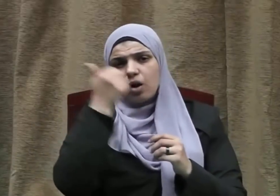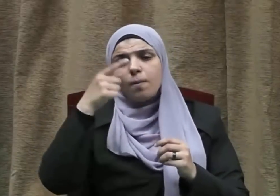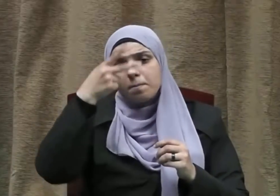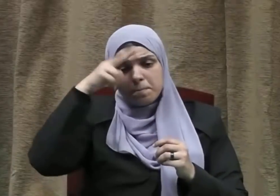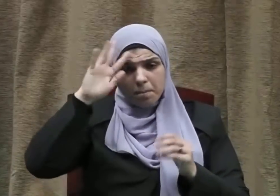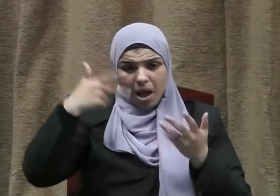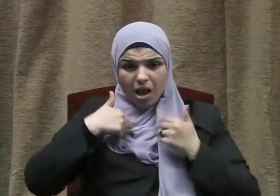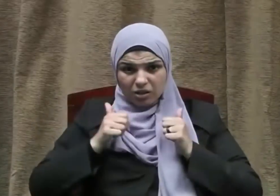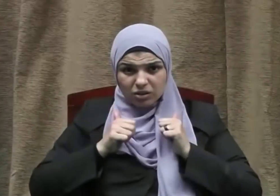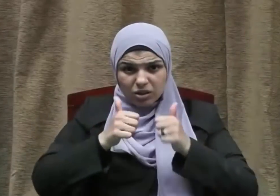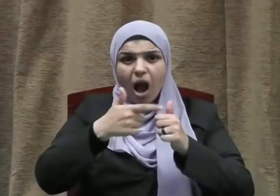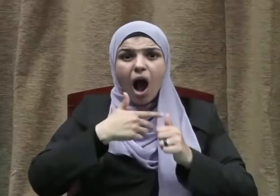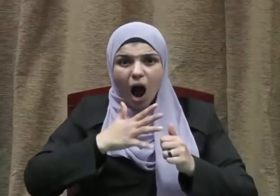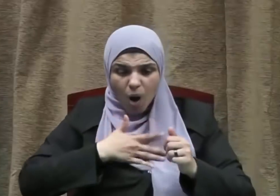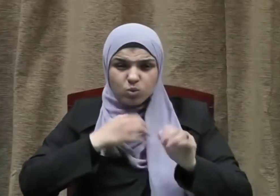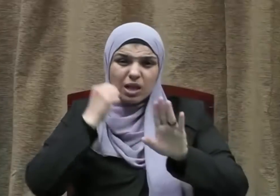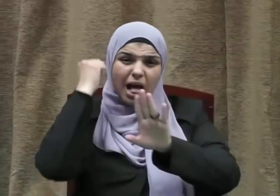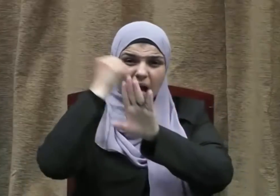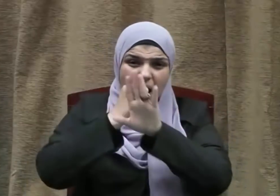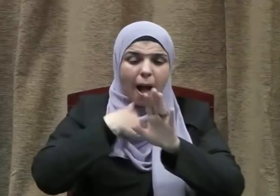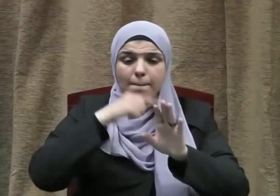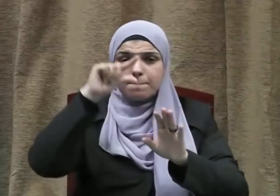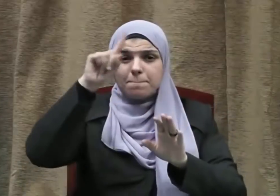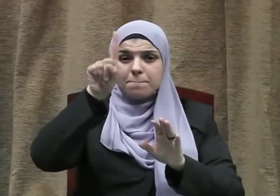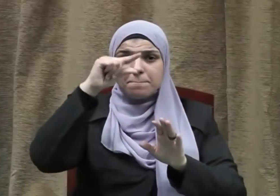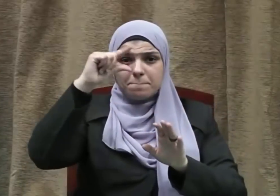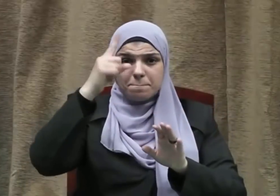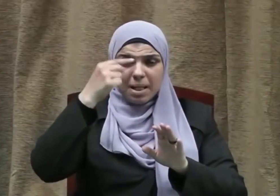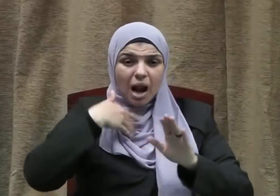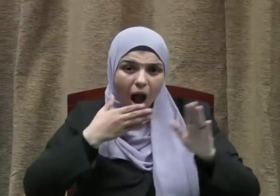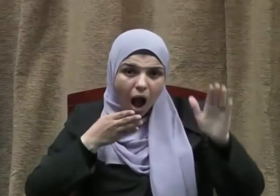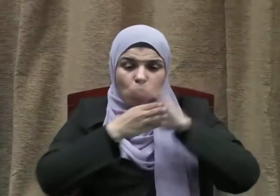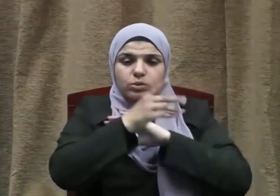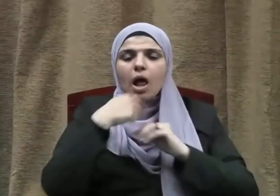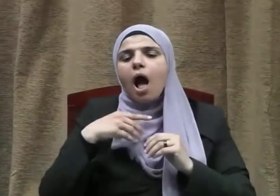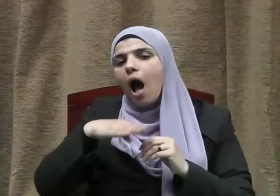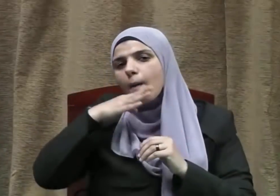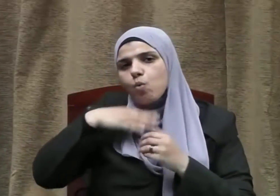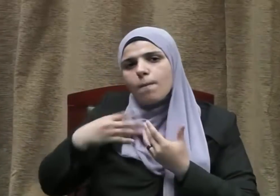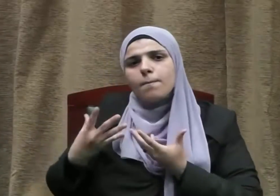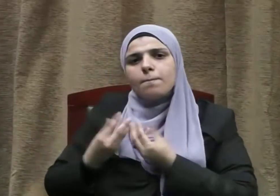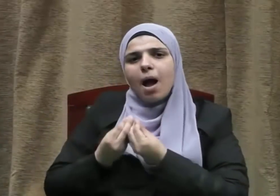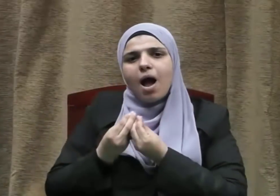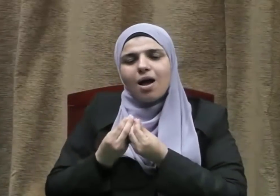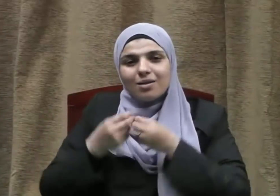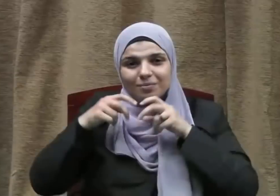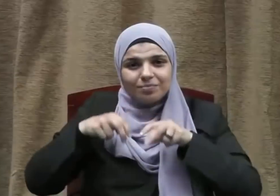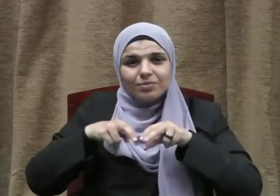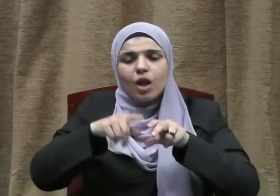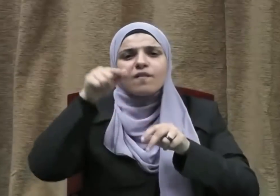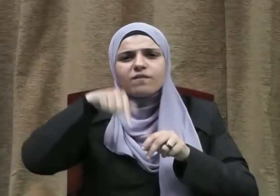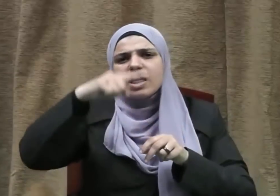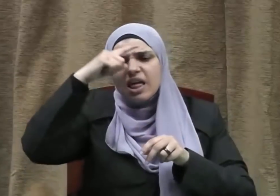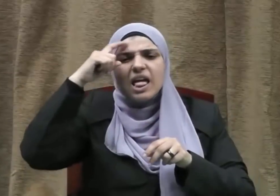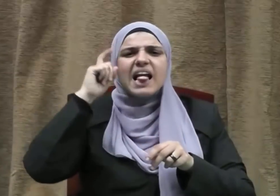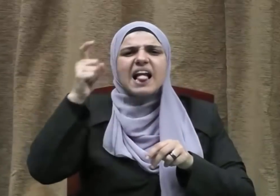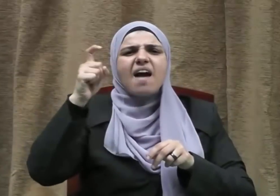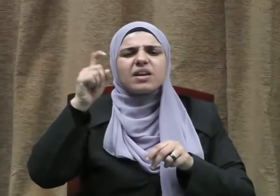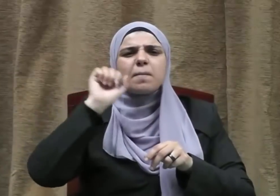ما منعني أن أشهد بدرا إلا أني خرجت أنا وأبي فأخذنا